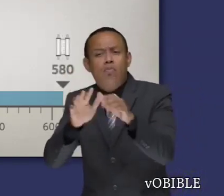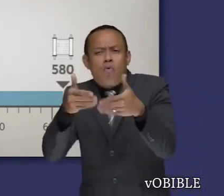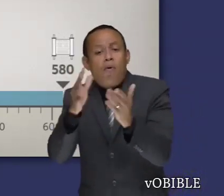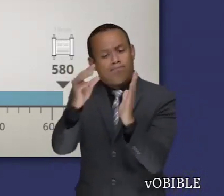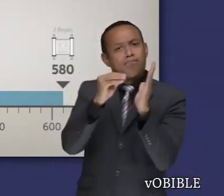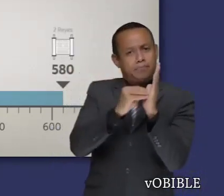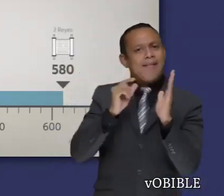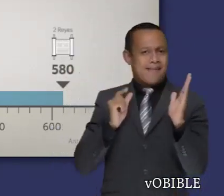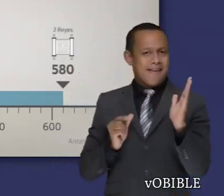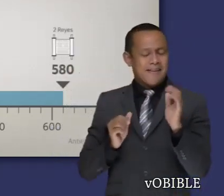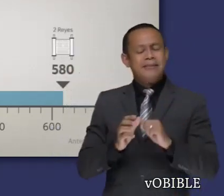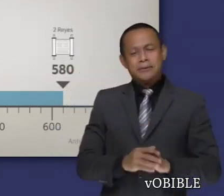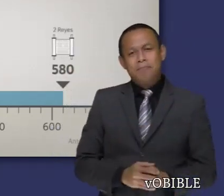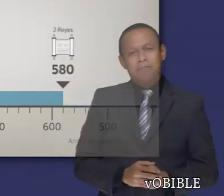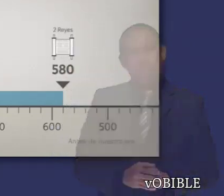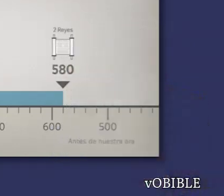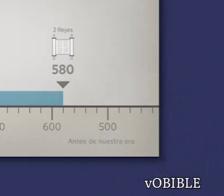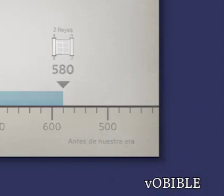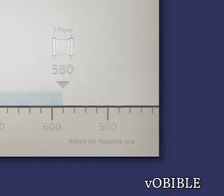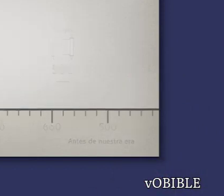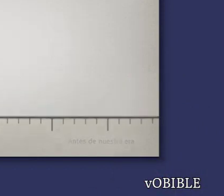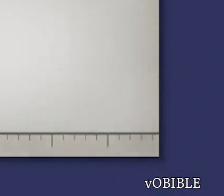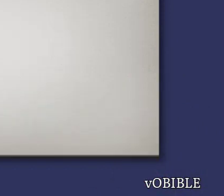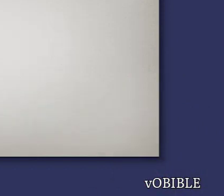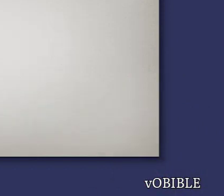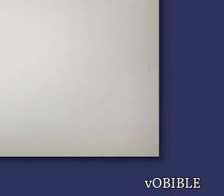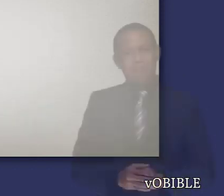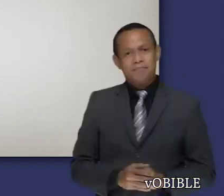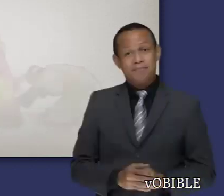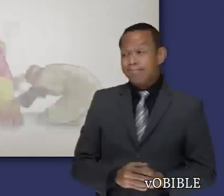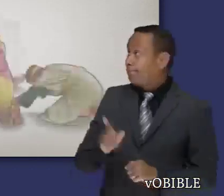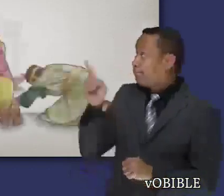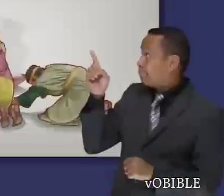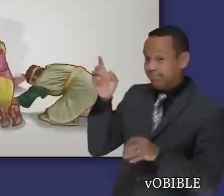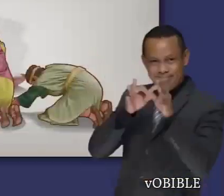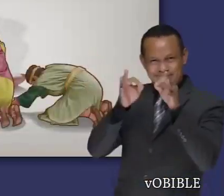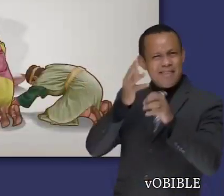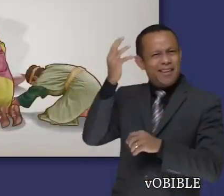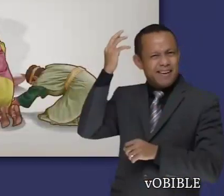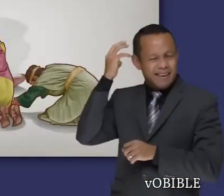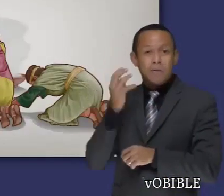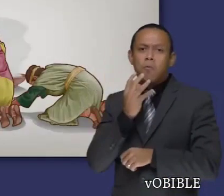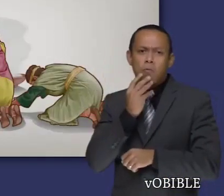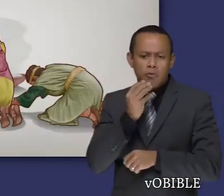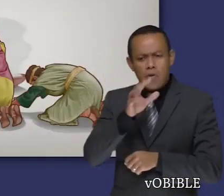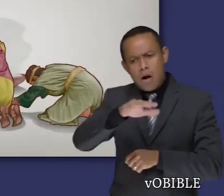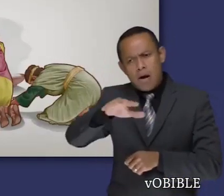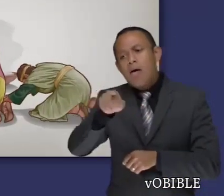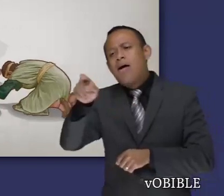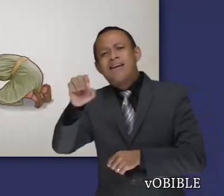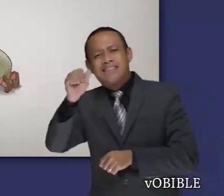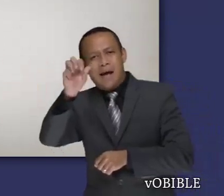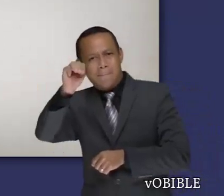hasta el 580 antes de nuestra era, cuando se terminó de escribir. El libro cuenta cómo los reinos de Israel y